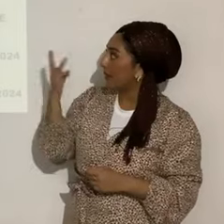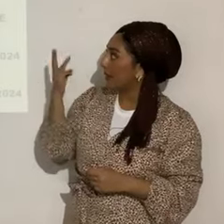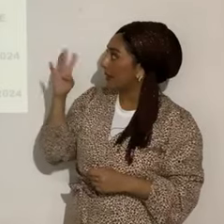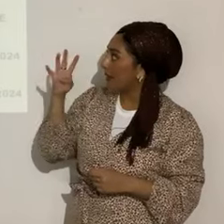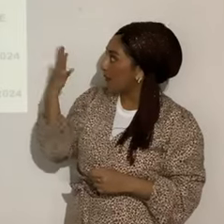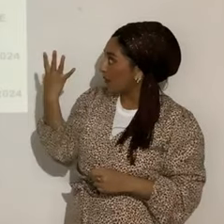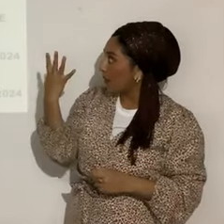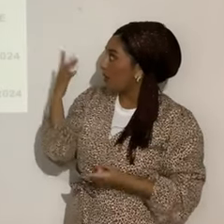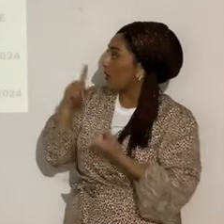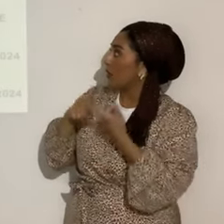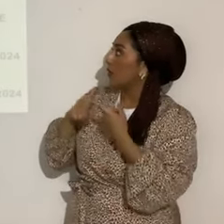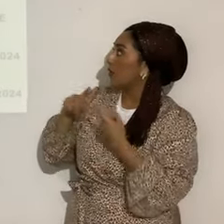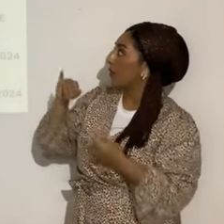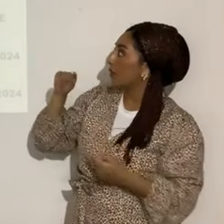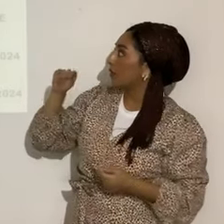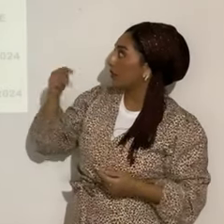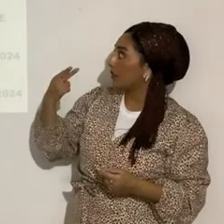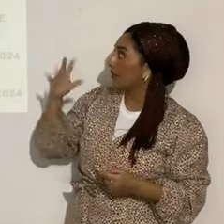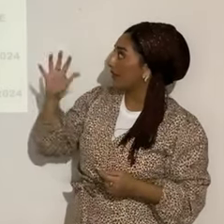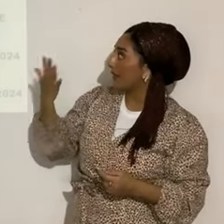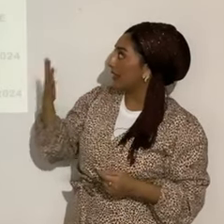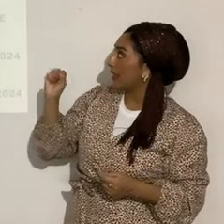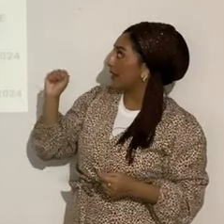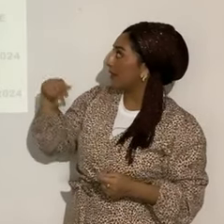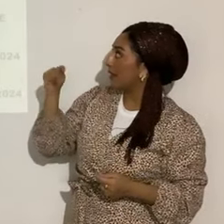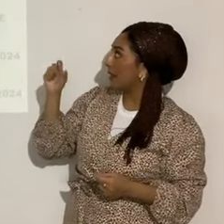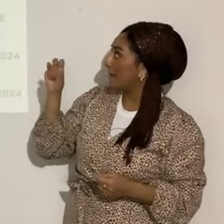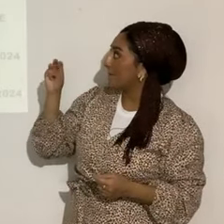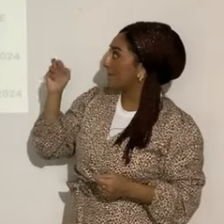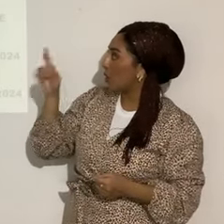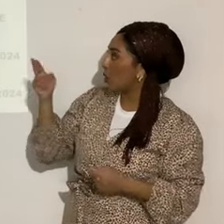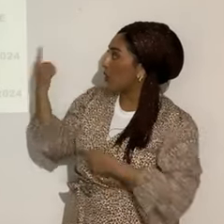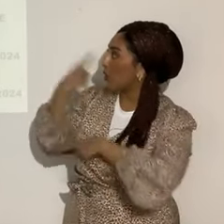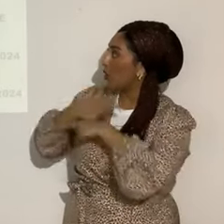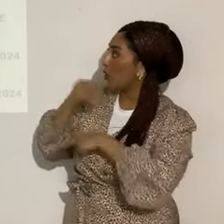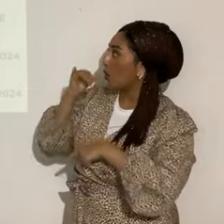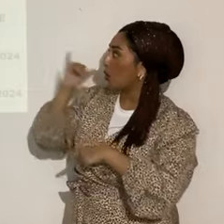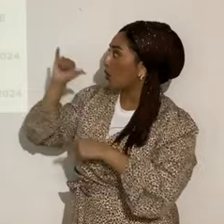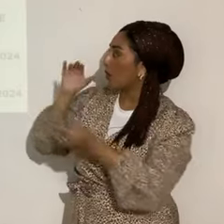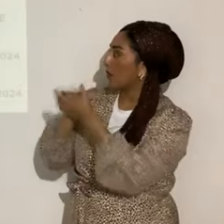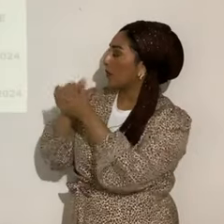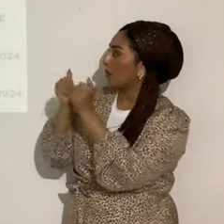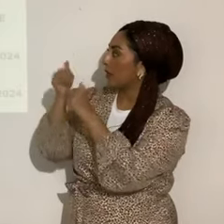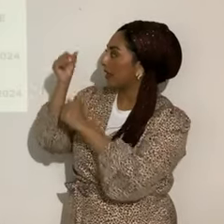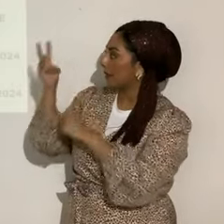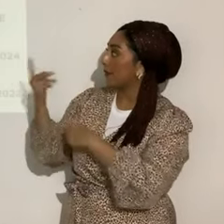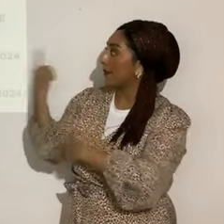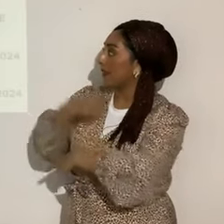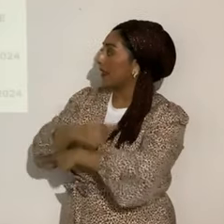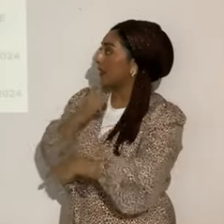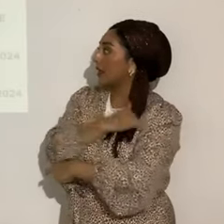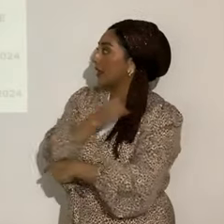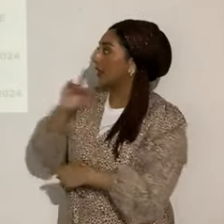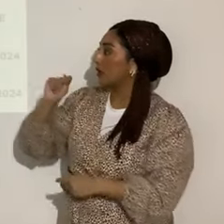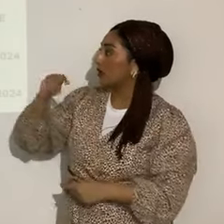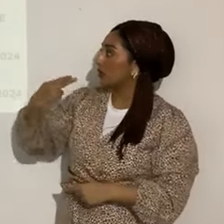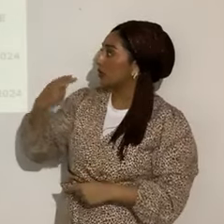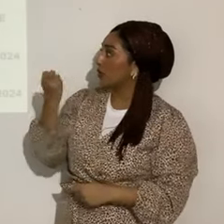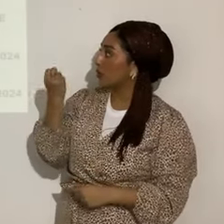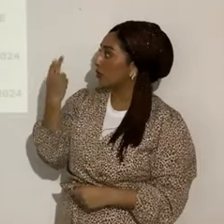5 de septiembre, la fiesta de Yom Teruah, la boda con el Mesías. Yom Kippur, la reconciliación, ahí tienes el